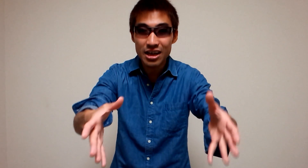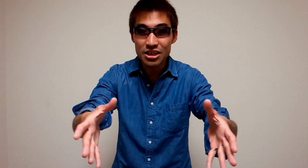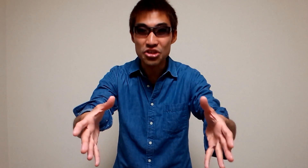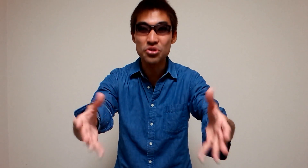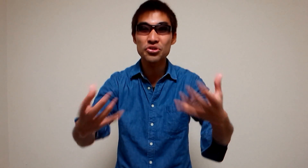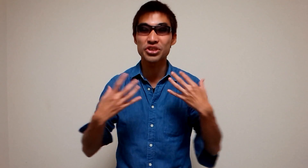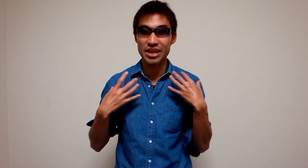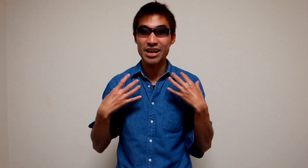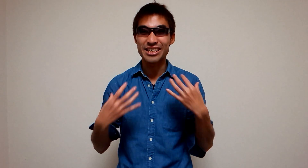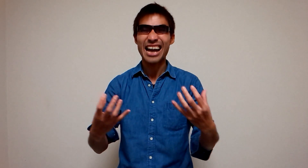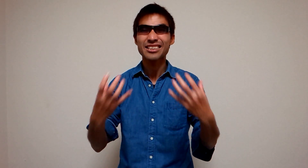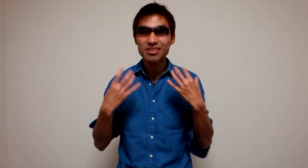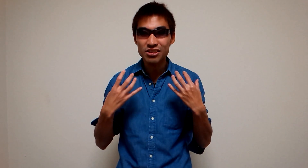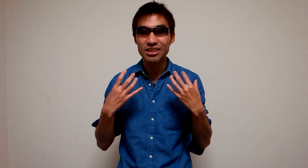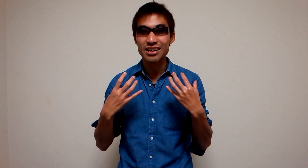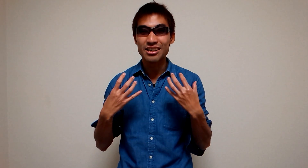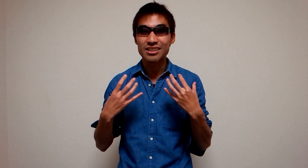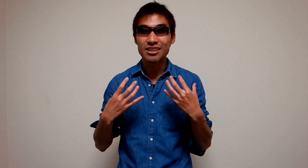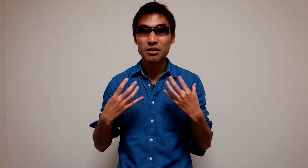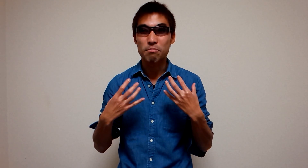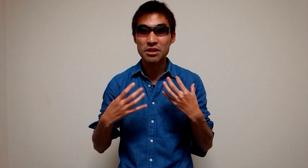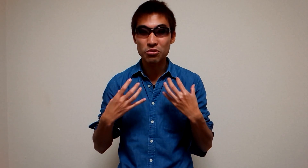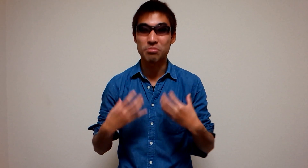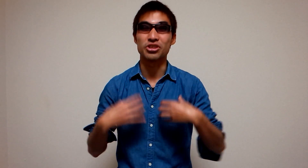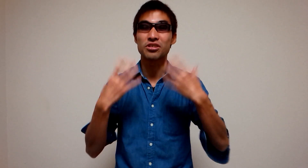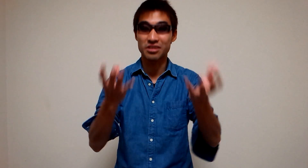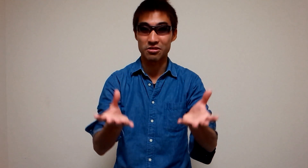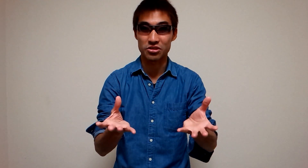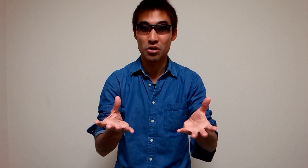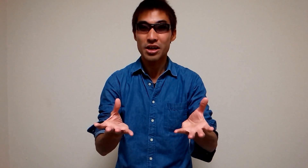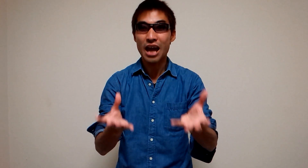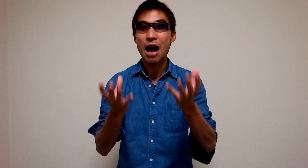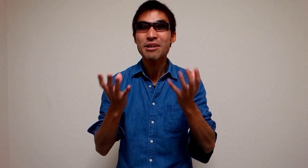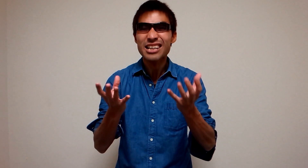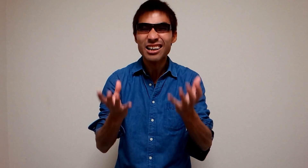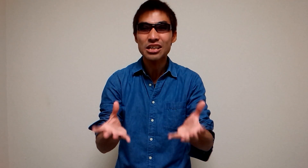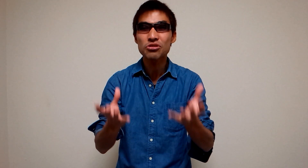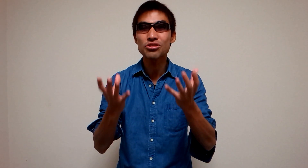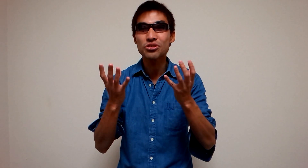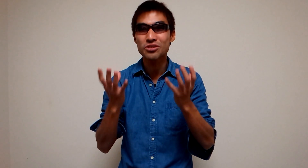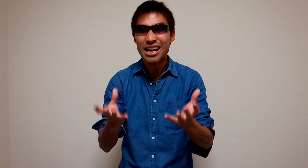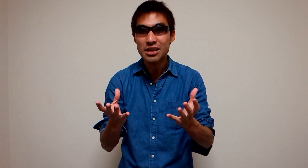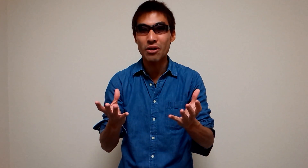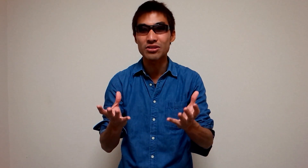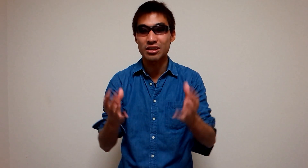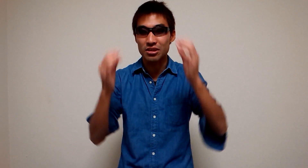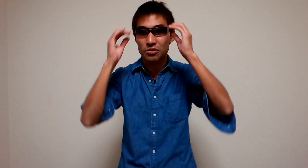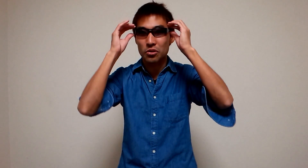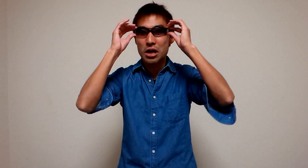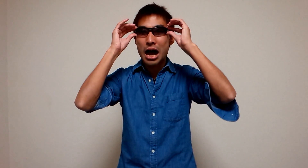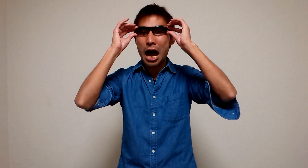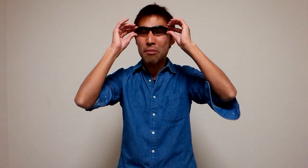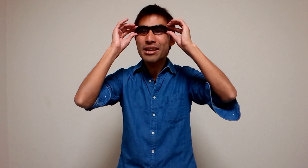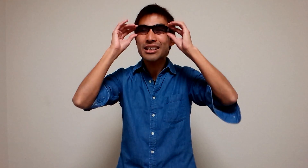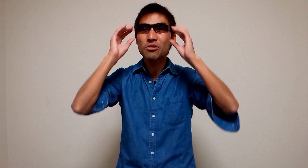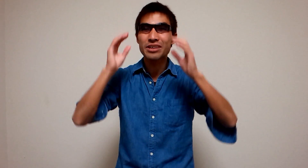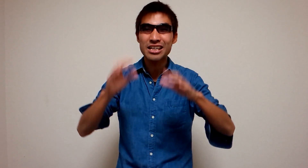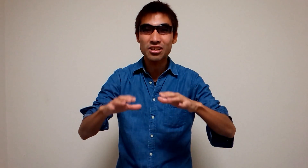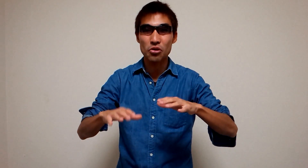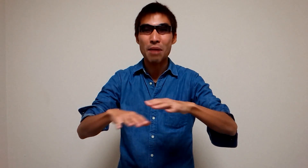輸入して安く弁当でも作ってるんですよアメリカから輸入すると何が悪いかっていうとアメリカの原材料ア